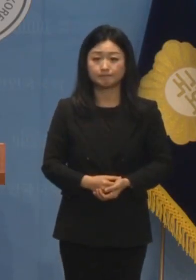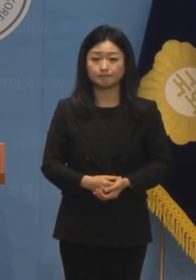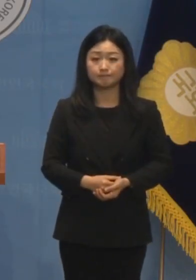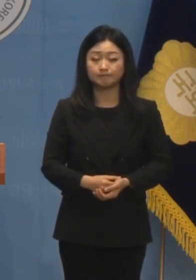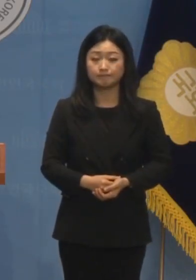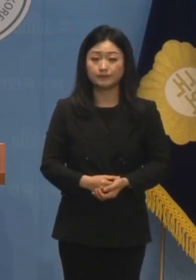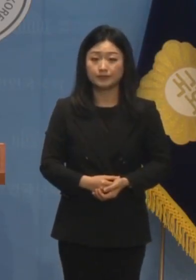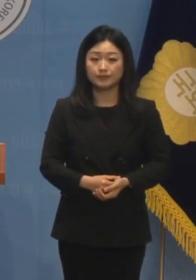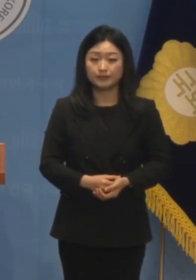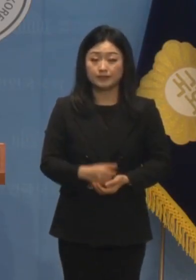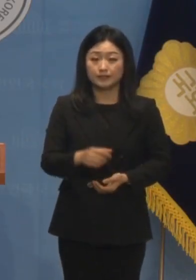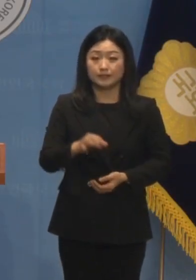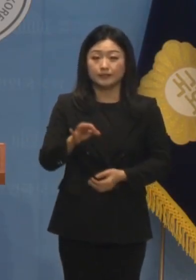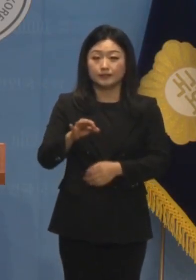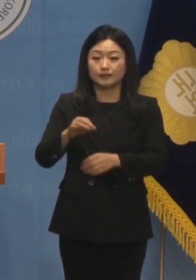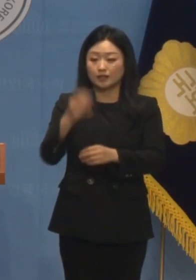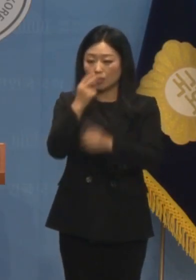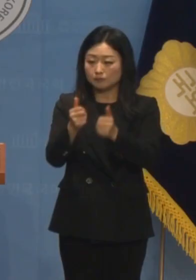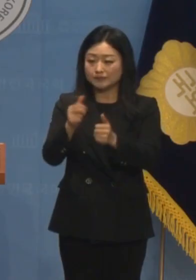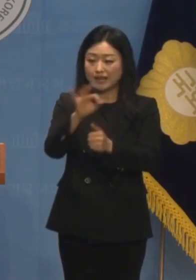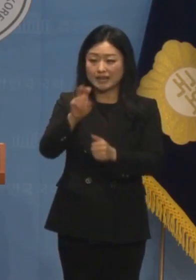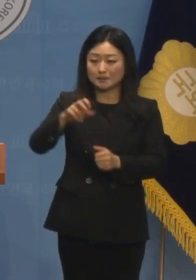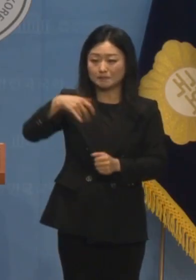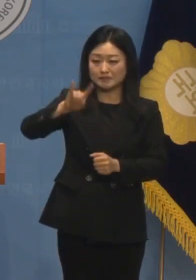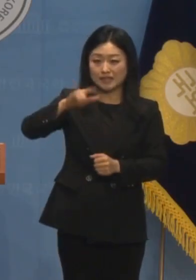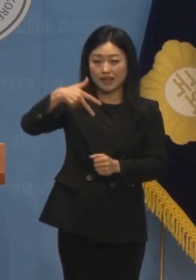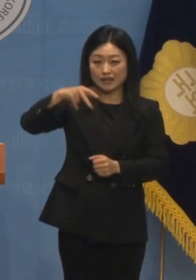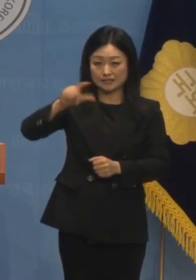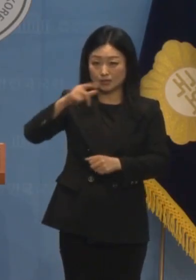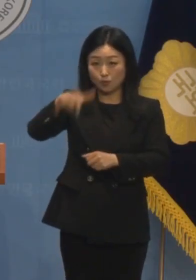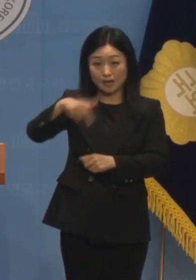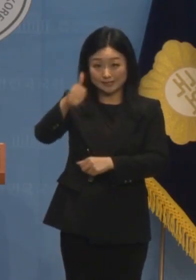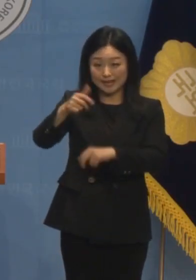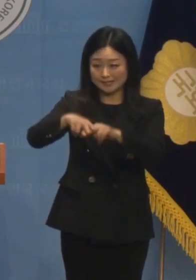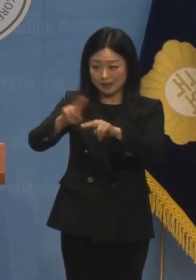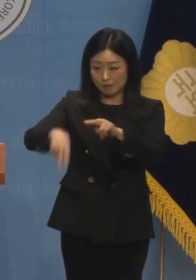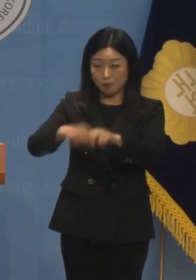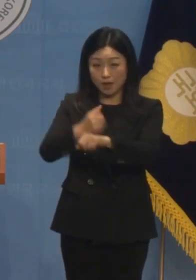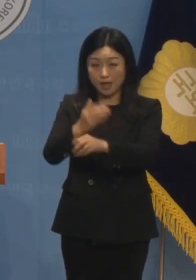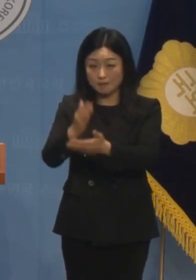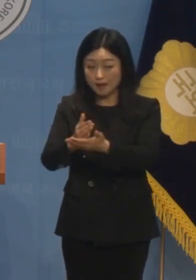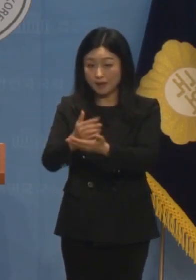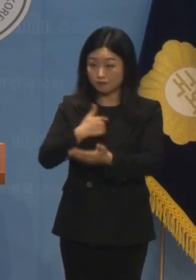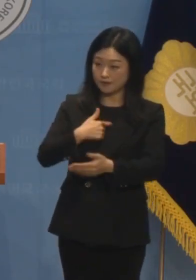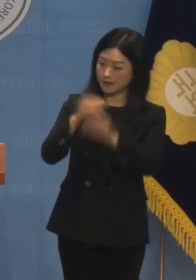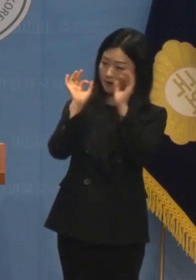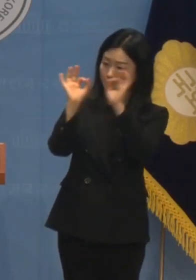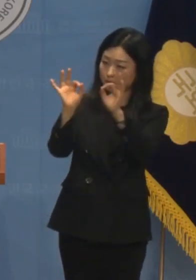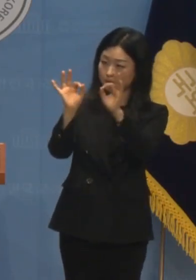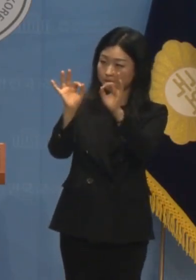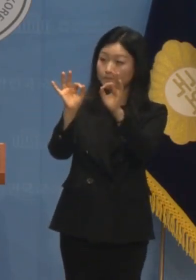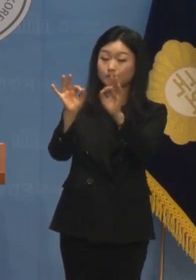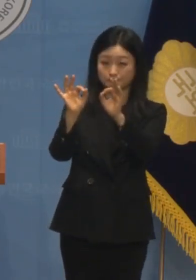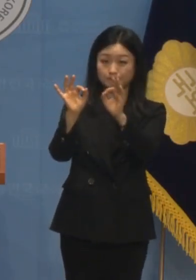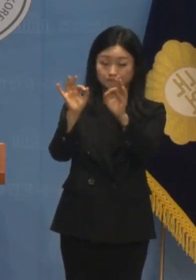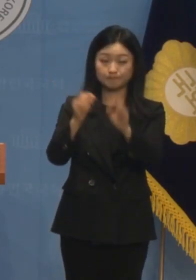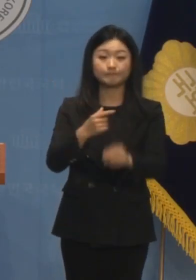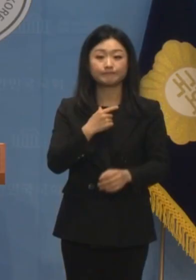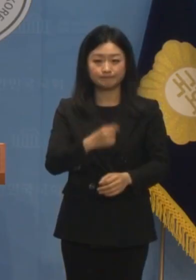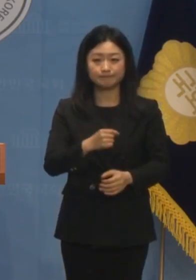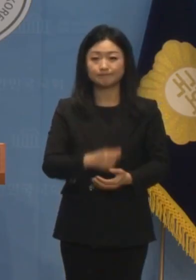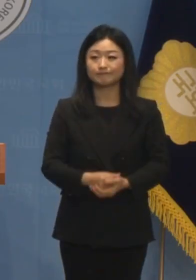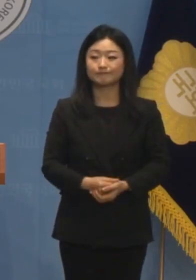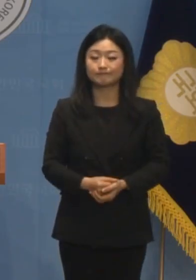임세진 과장의 사표 처리나 징계 여부도 조국혁신당이 끝까지 지켜보도록 하겠습니다.